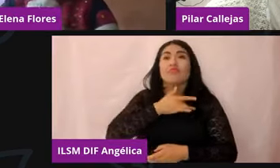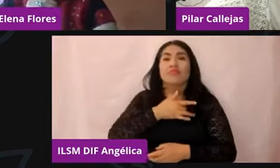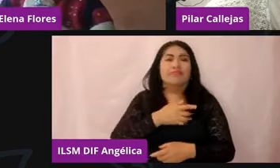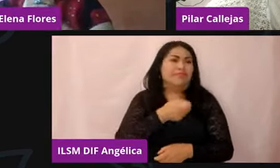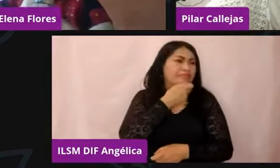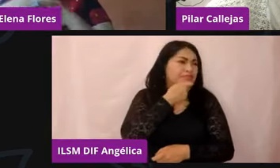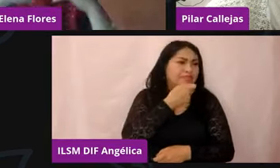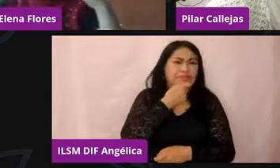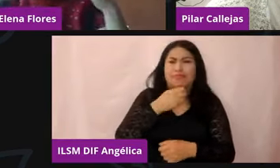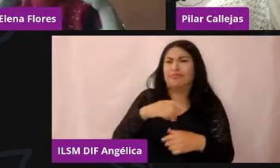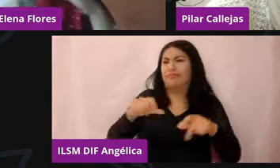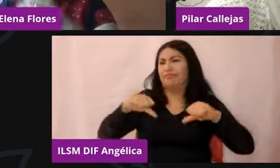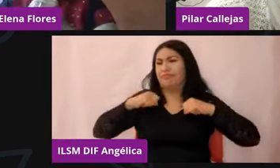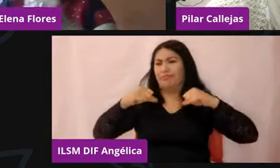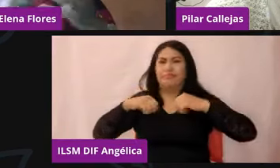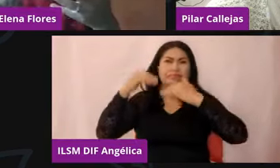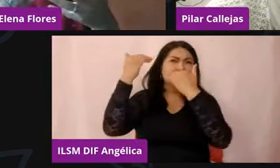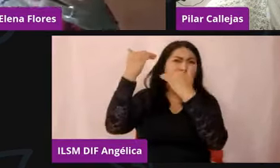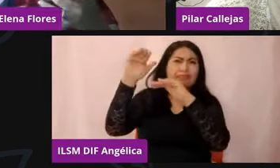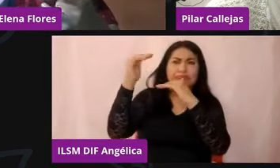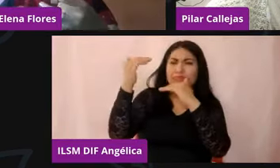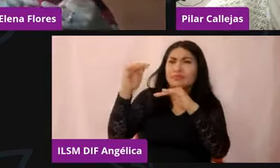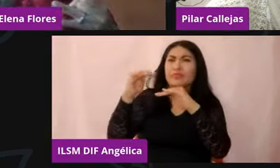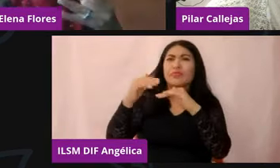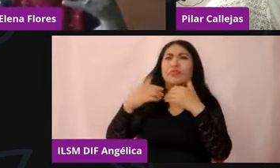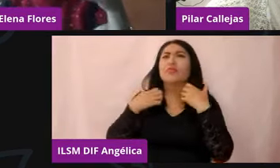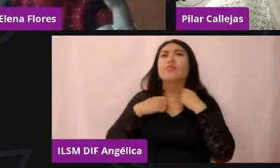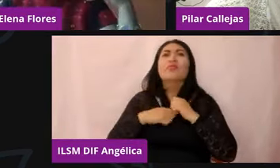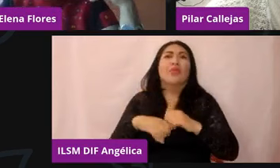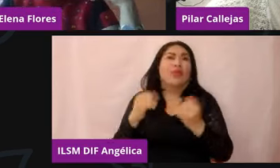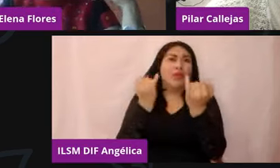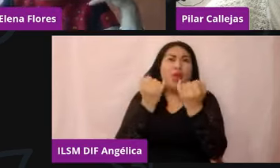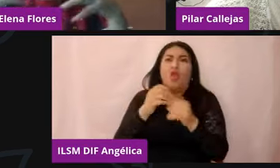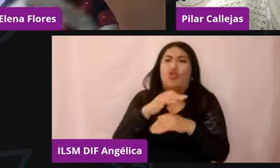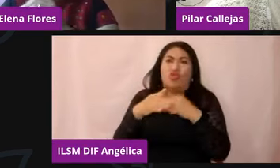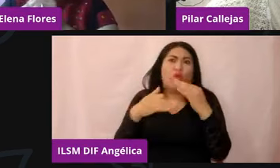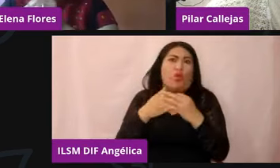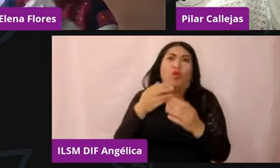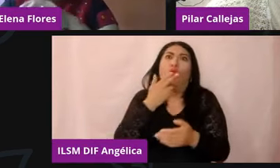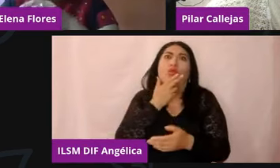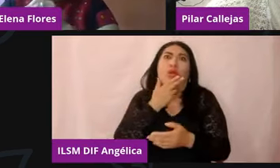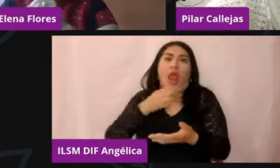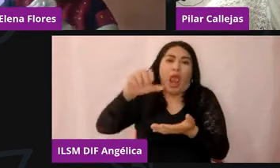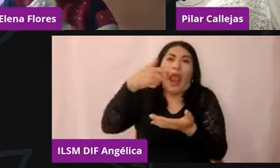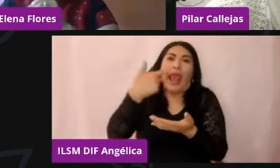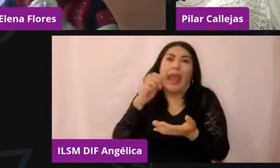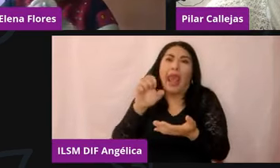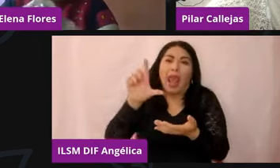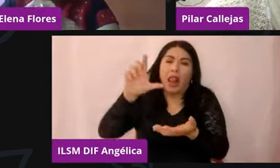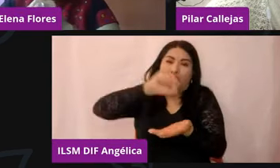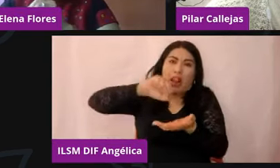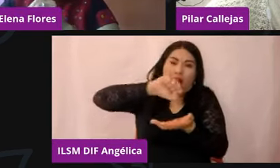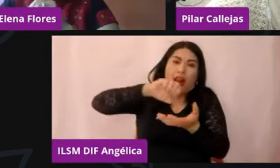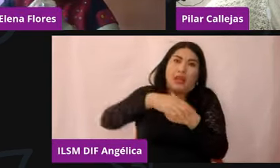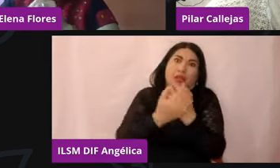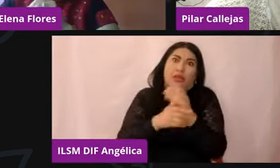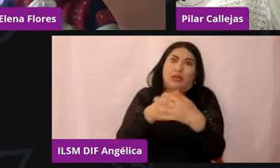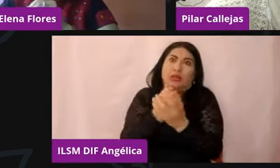adultos con el uso del gel, Todos estos aditamentos que tendrán y tendremos que